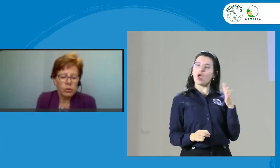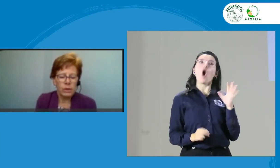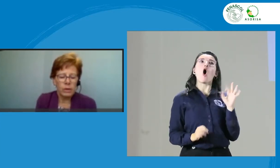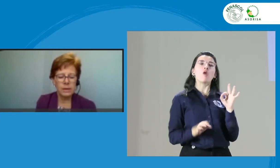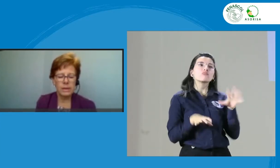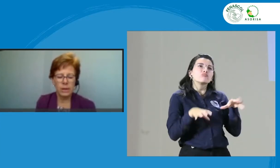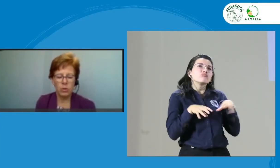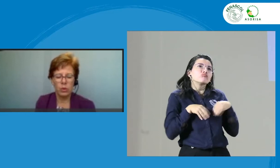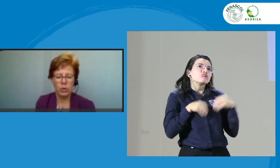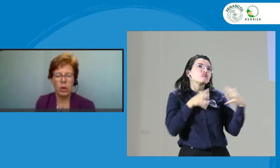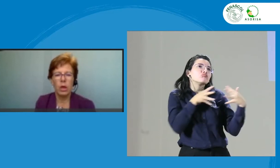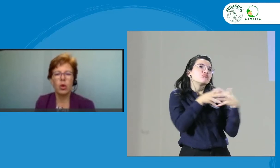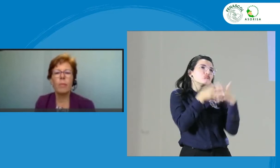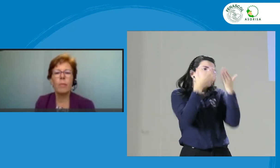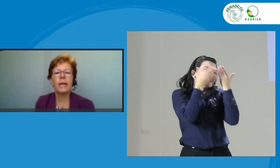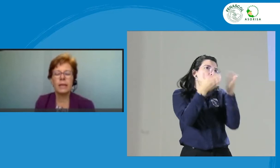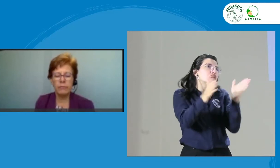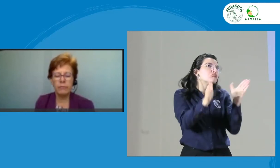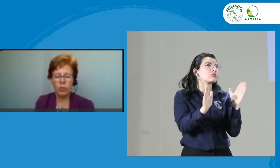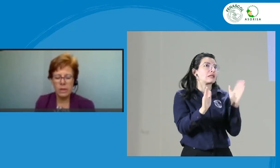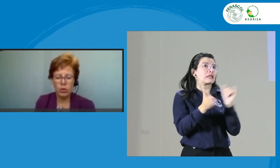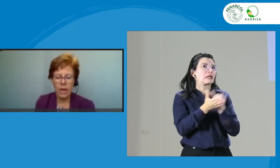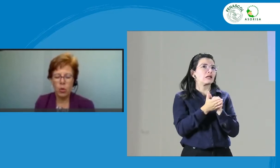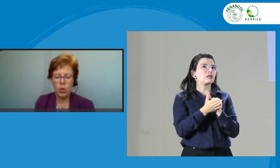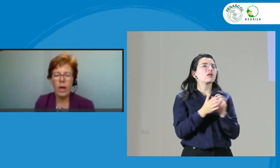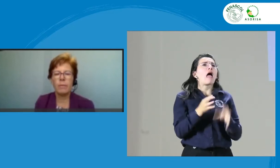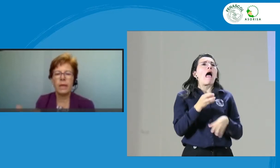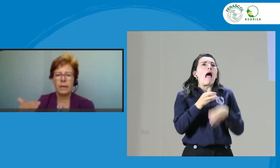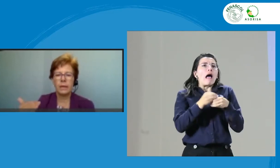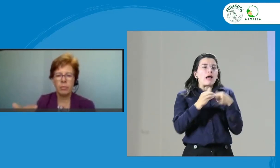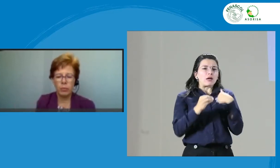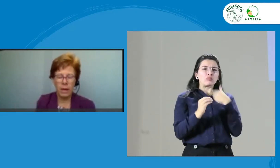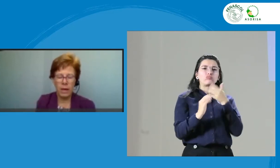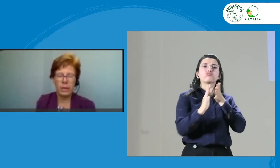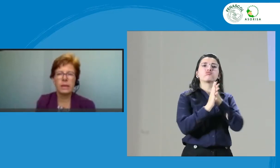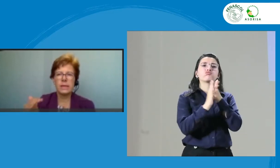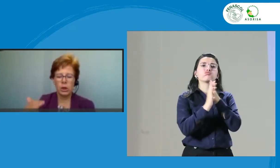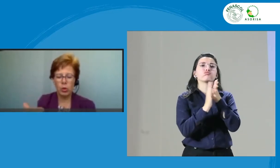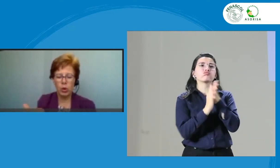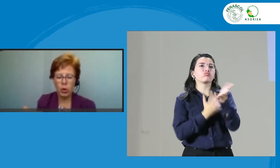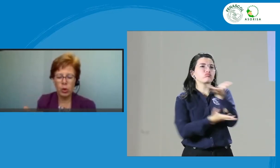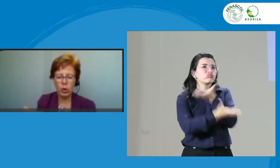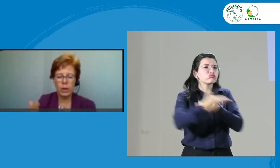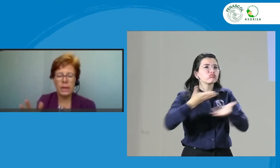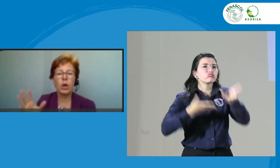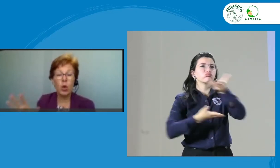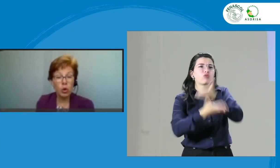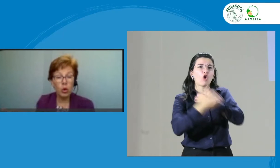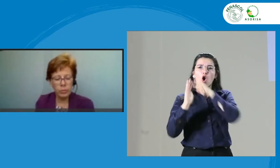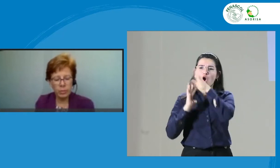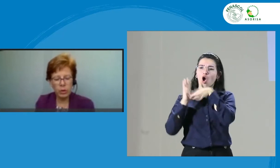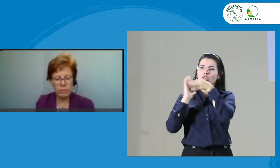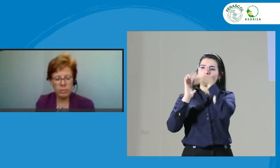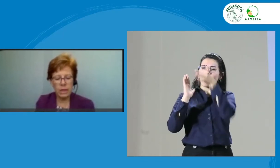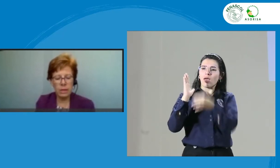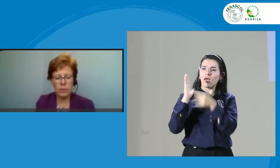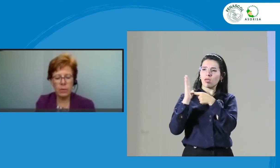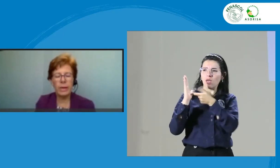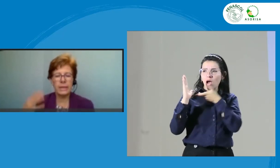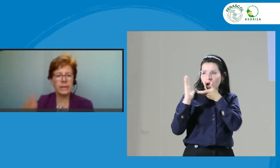y más receptivo? ¿Compartir información adecuadamente, apropiadamente, siguiendo el código de ética con los miembros de mi equipo para hacer